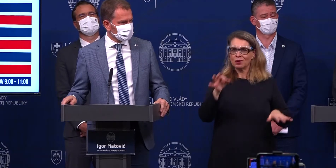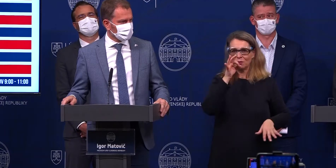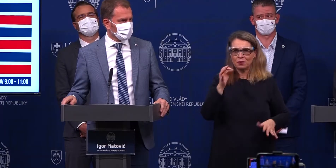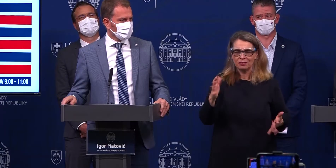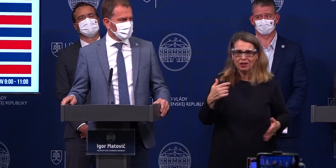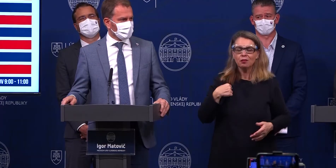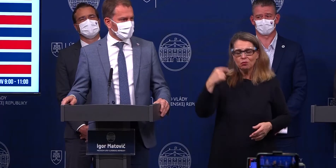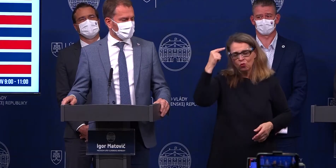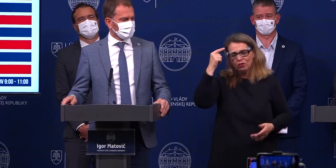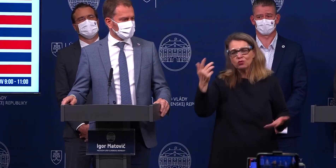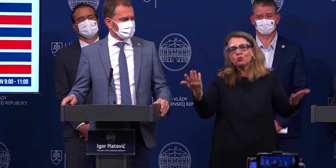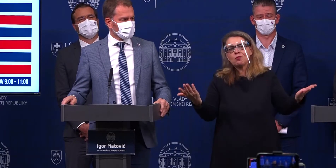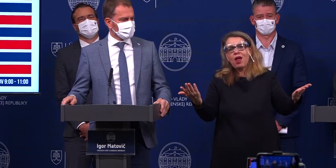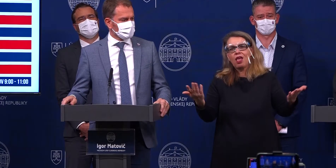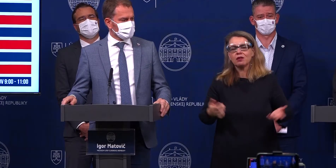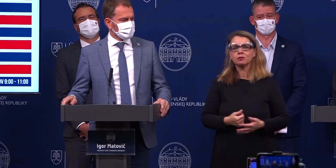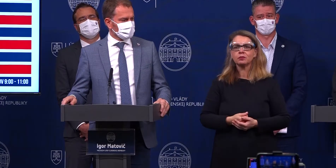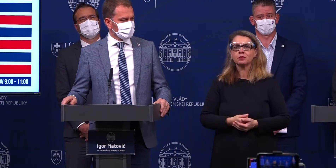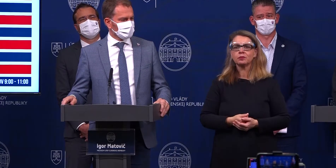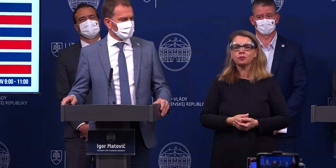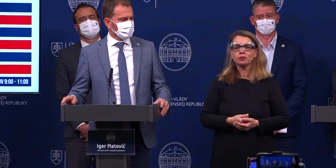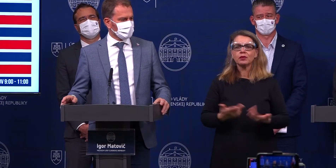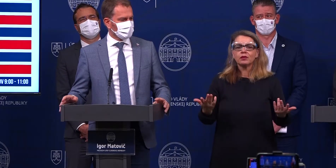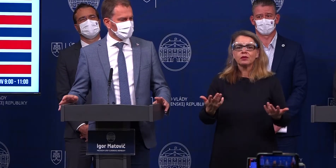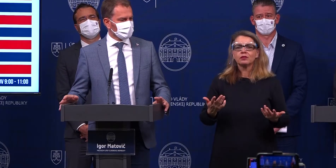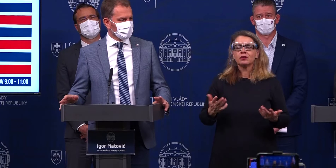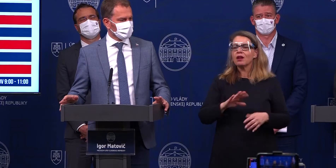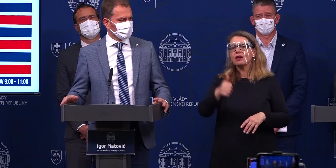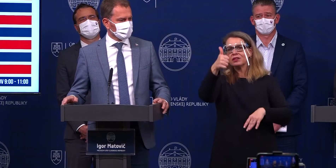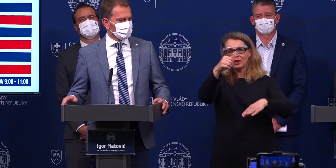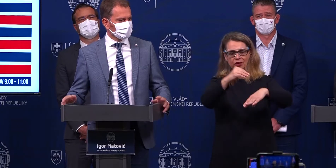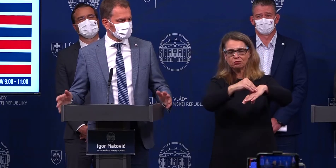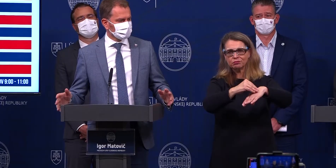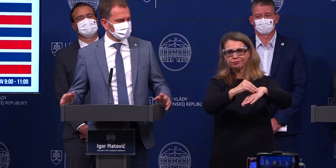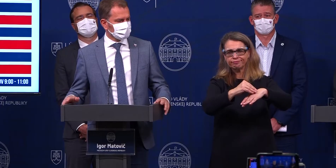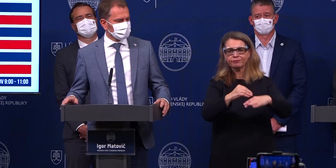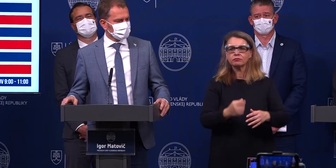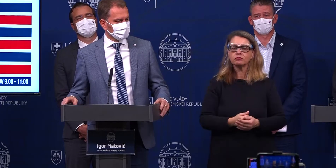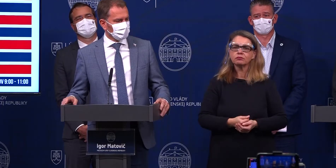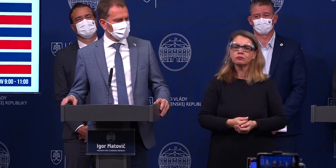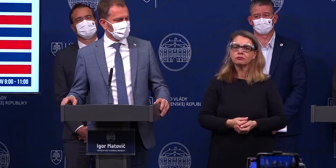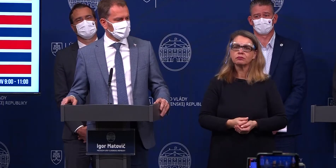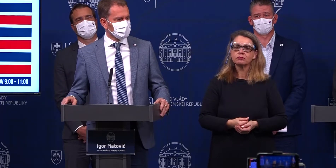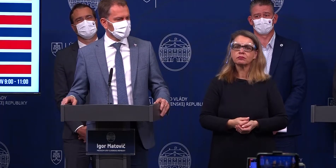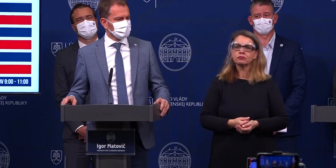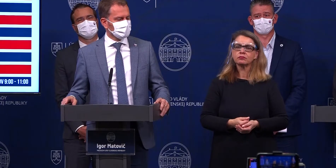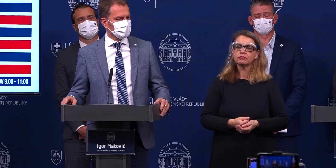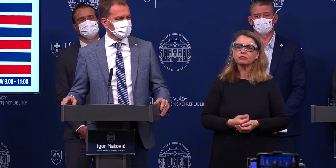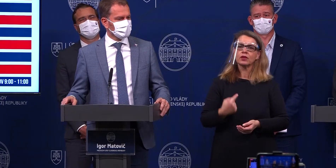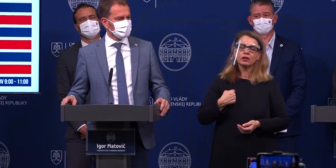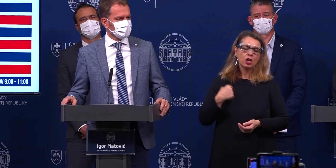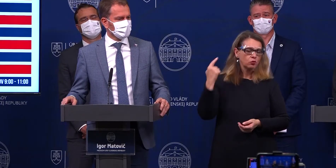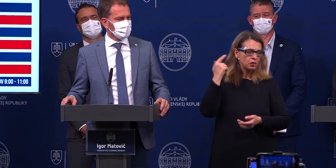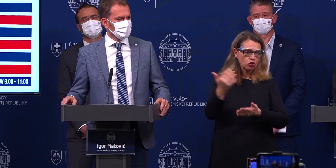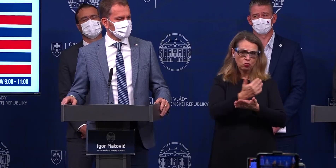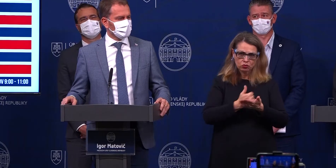zase dieť. Ďakujem. A jednu možno iba takú poznámku od kolegu koaličného, som sa dnes